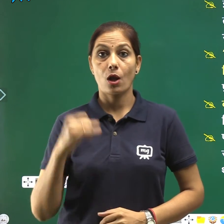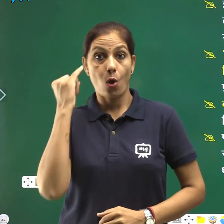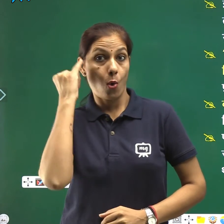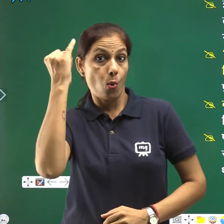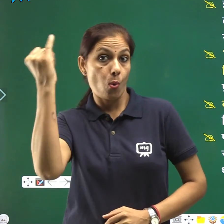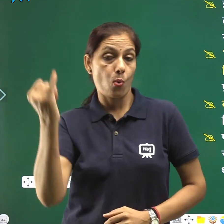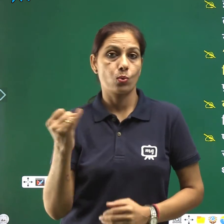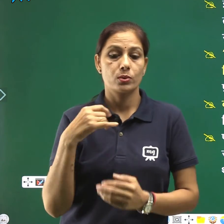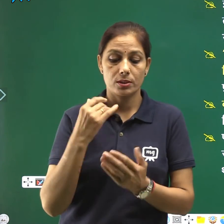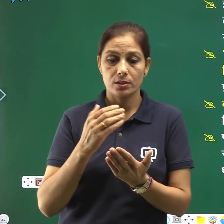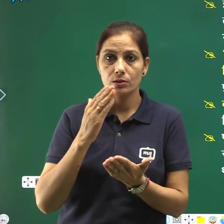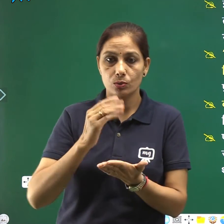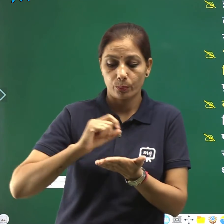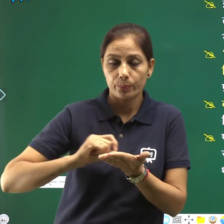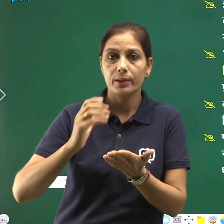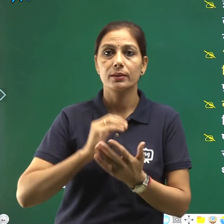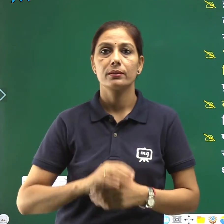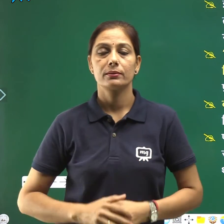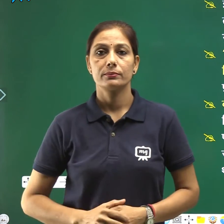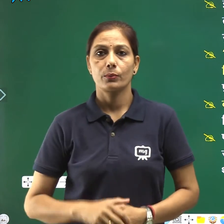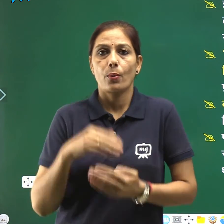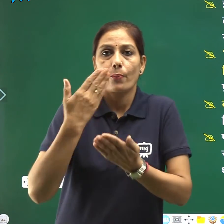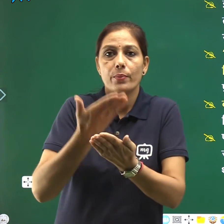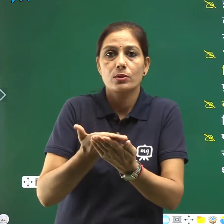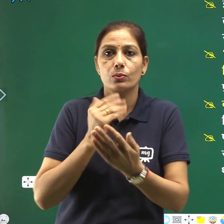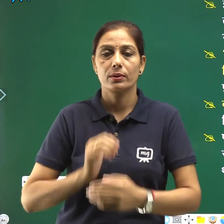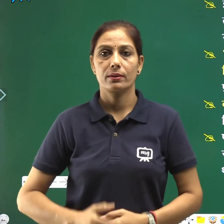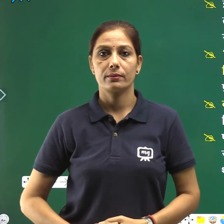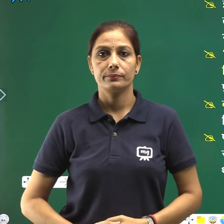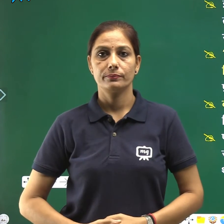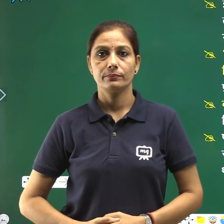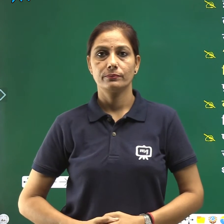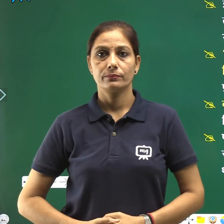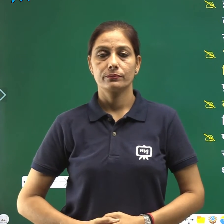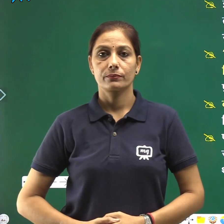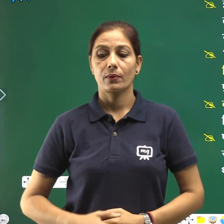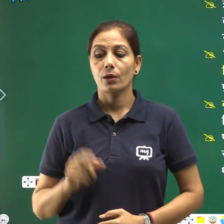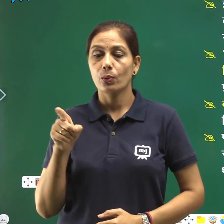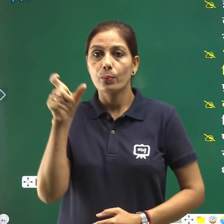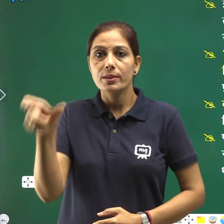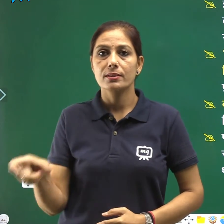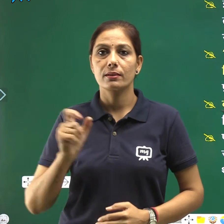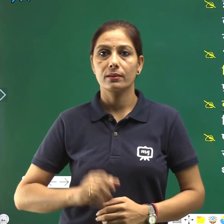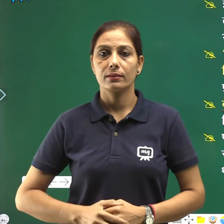प्रस्तुत किया इन्होंने